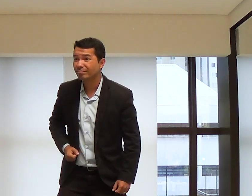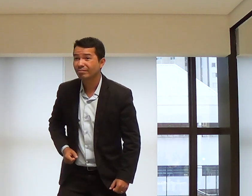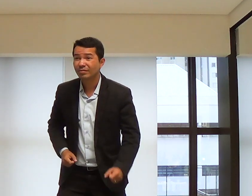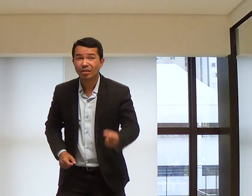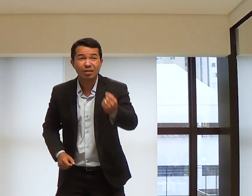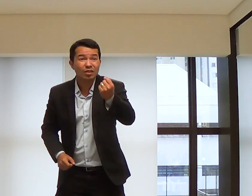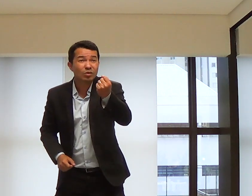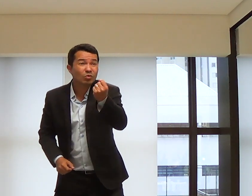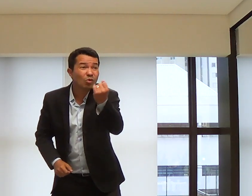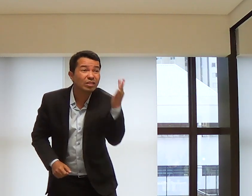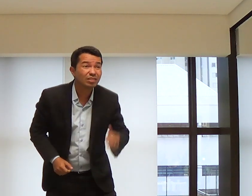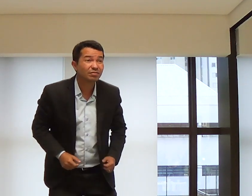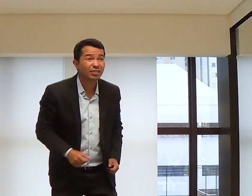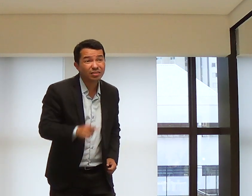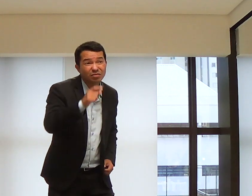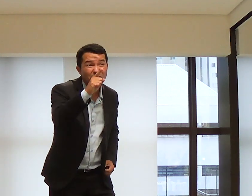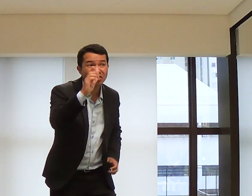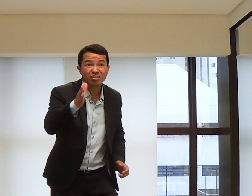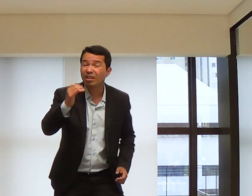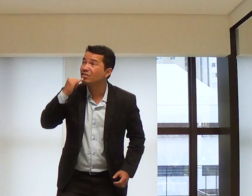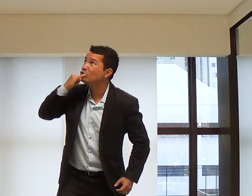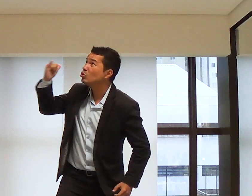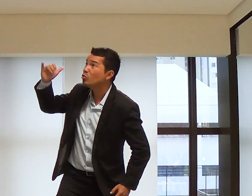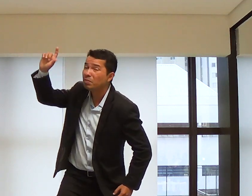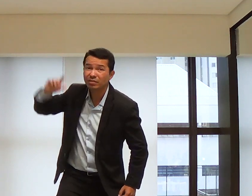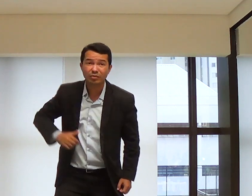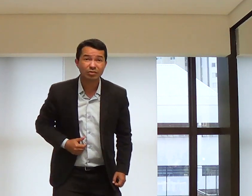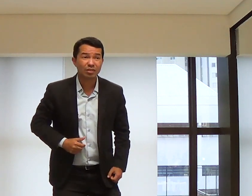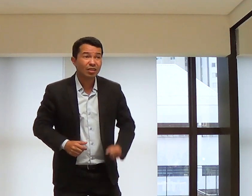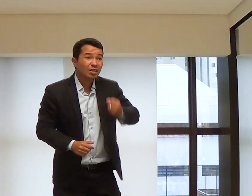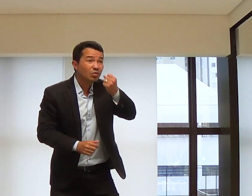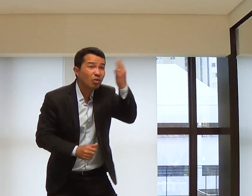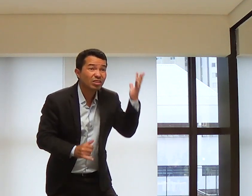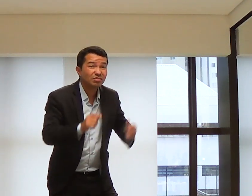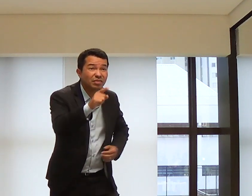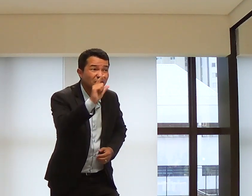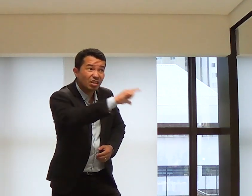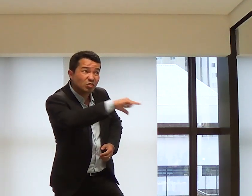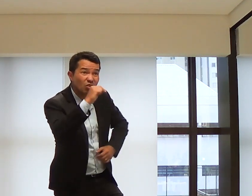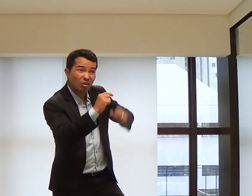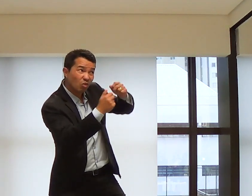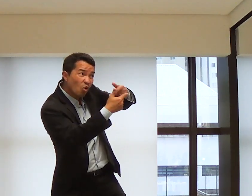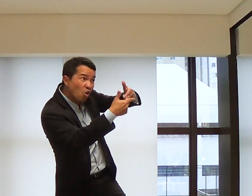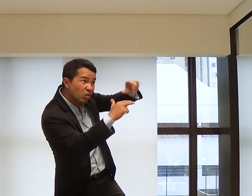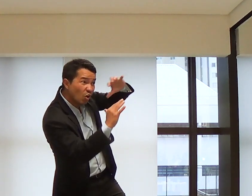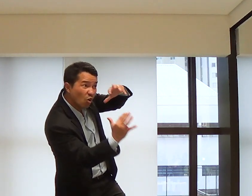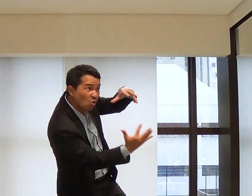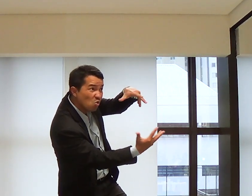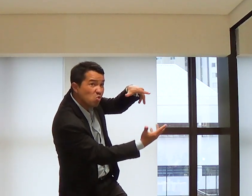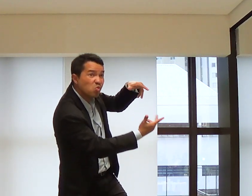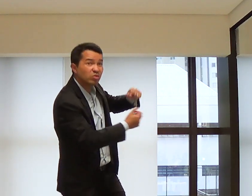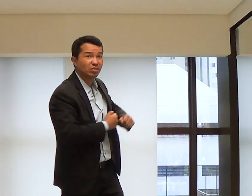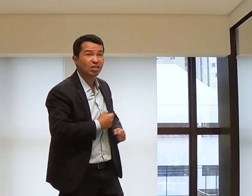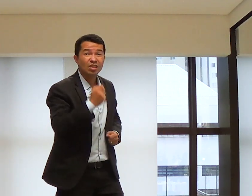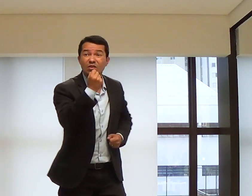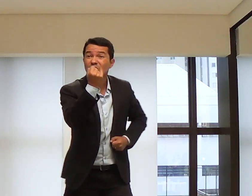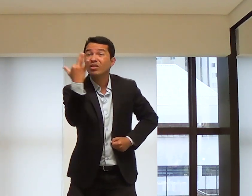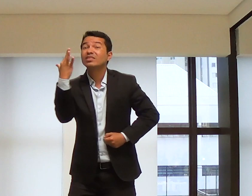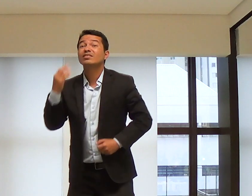você já fugiu do que Deus mandou você fazer? Quantas vezes você já deu desculpas para Deus? Quantas vezes você já entrou